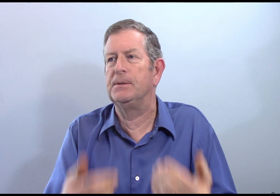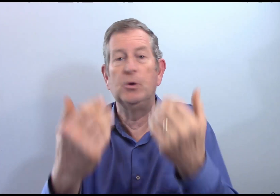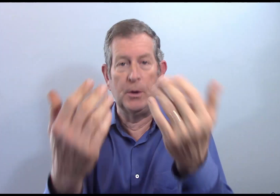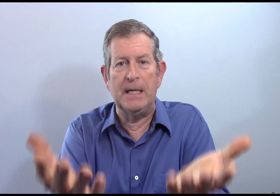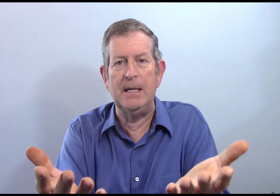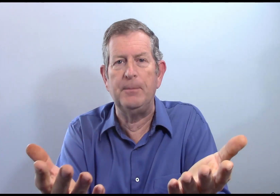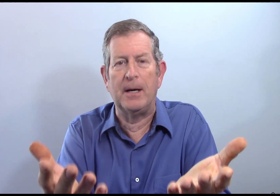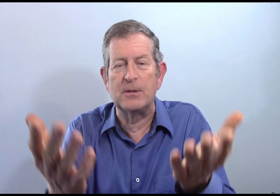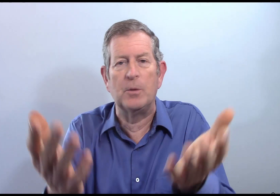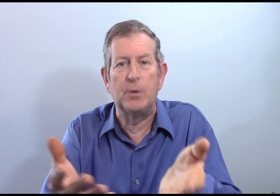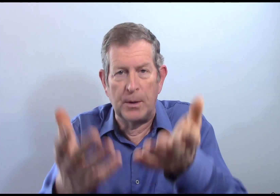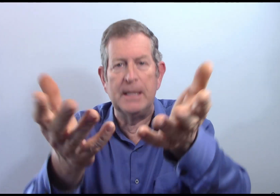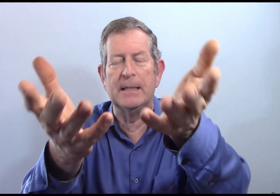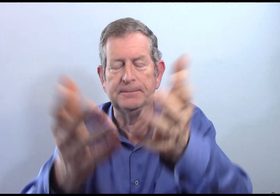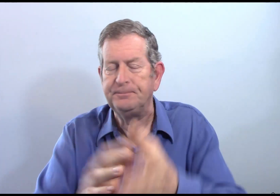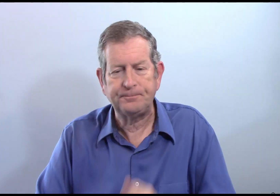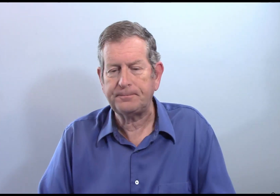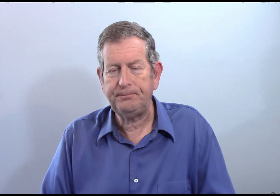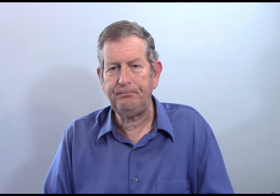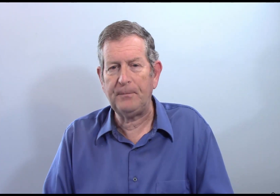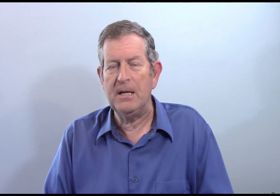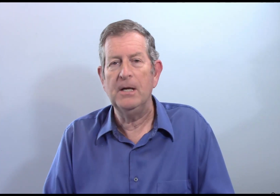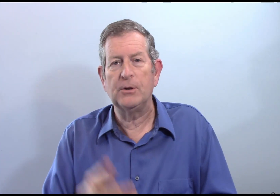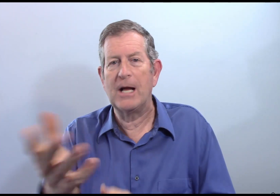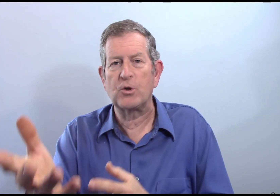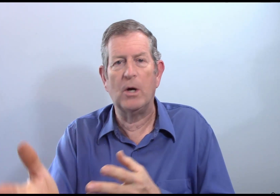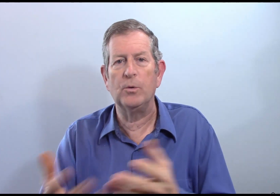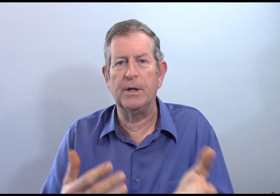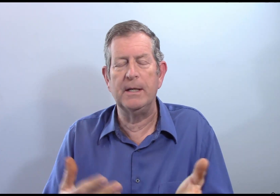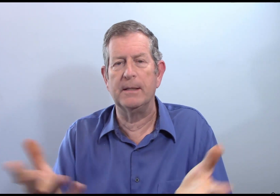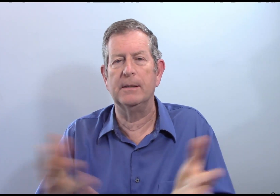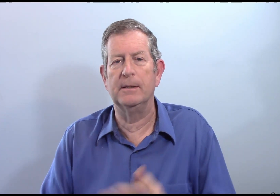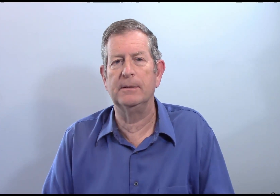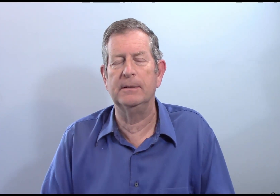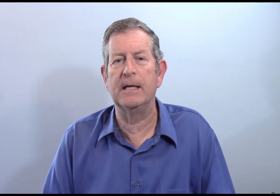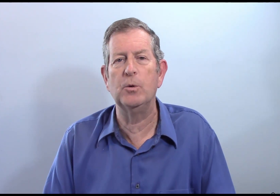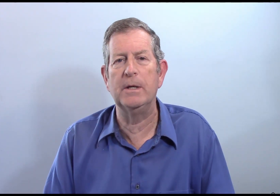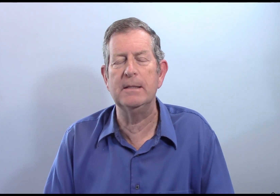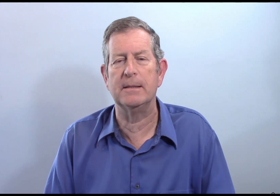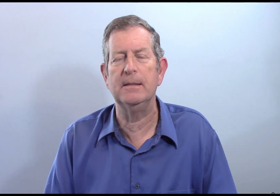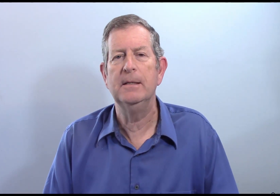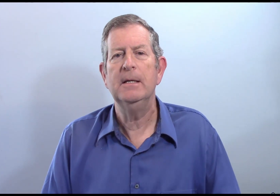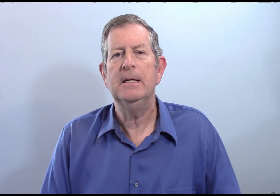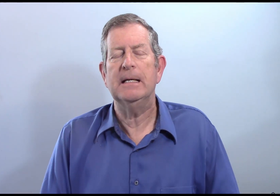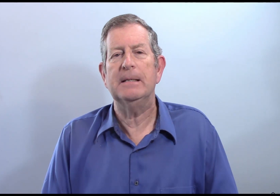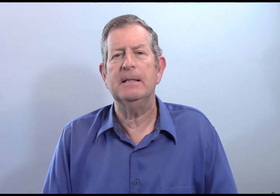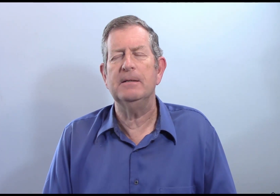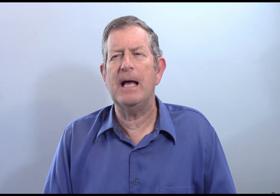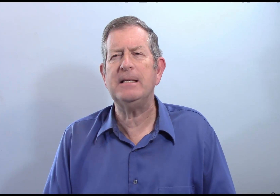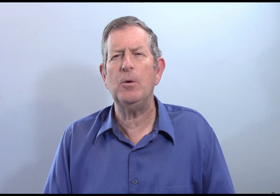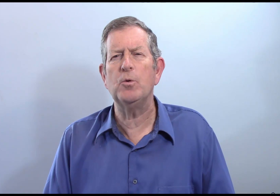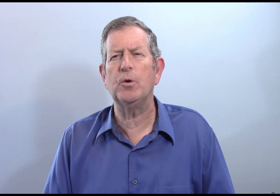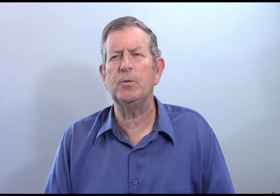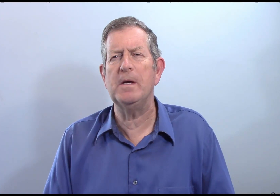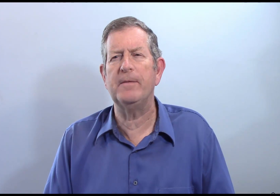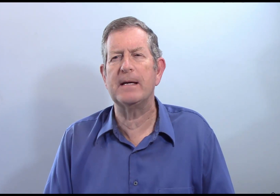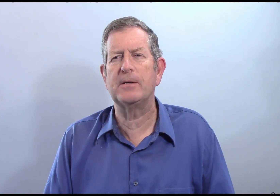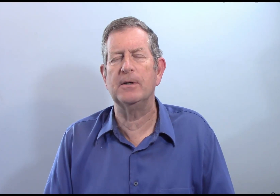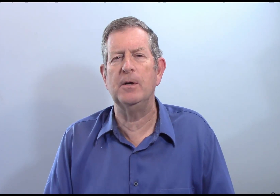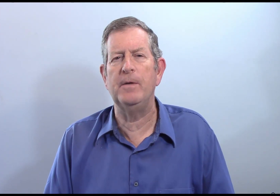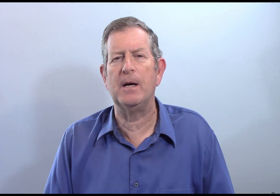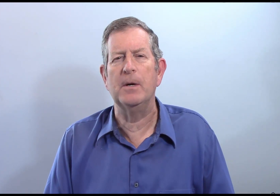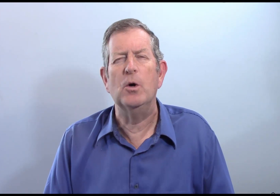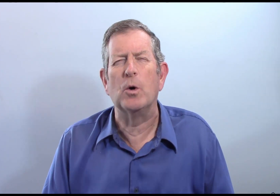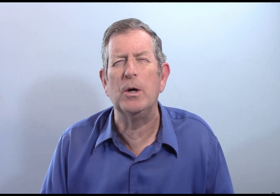donner, par exemple donner de l'argent ou donner des cookies. Essayons aujourd'hui